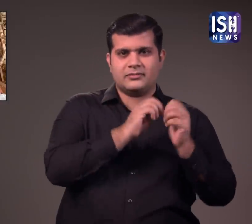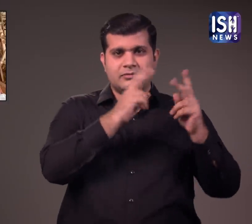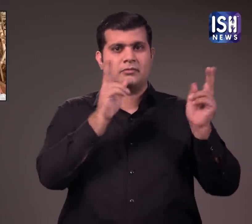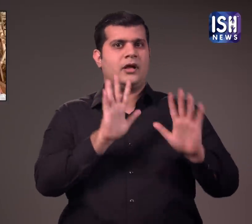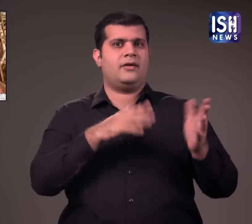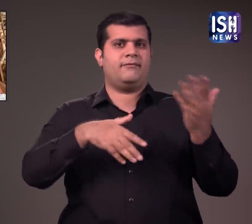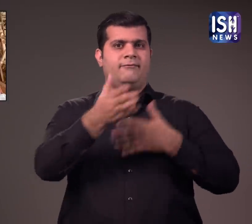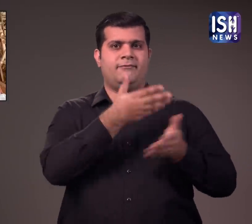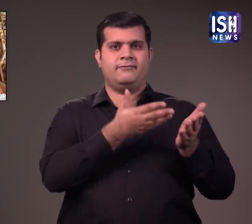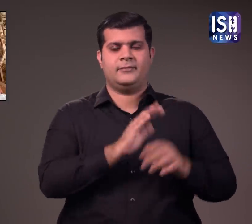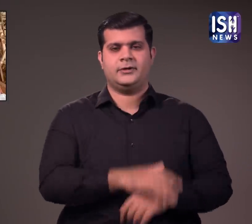पोस्ट करते रहते है